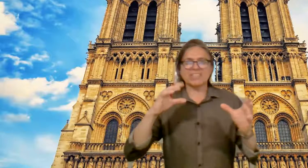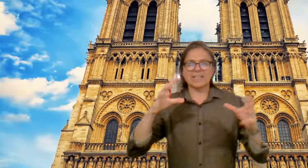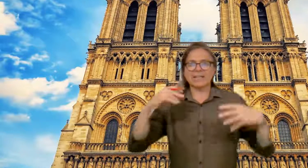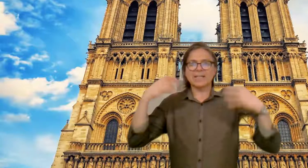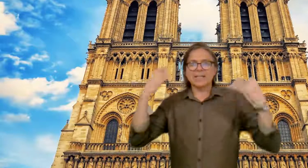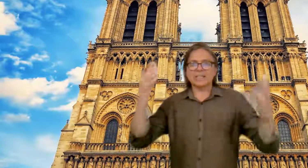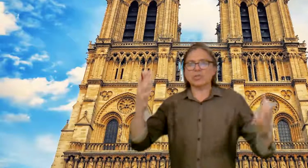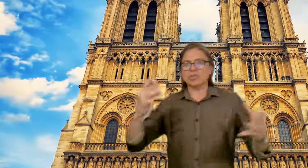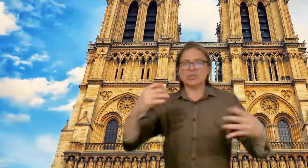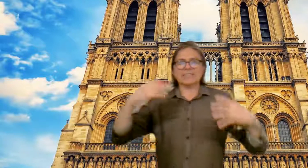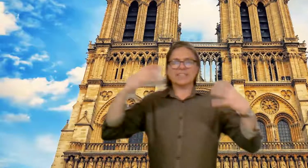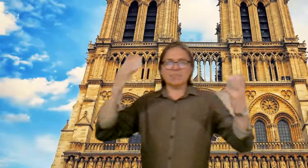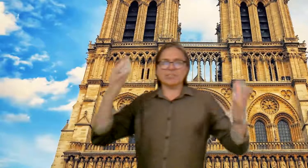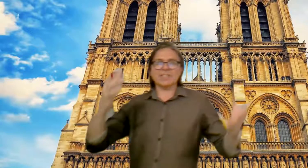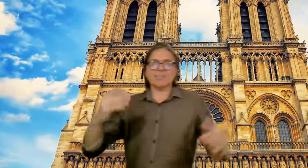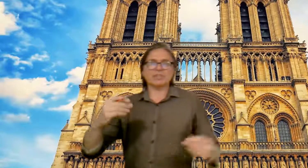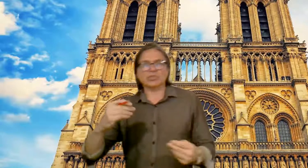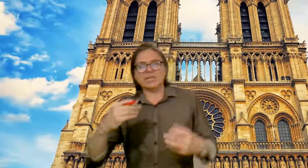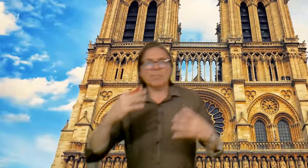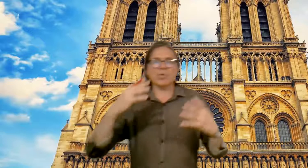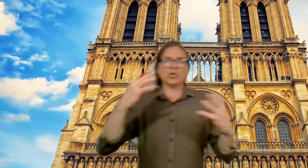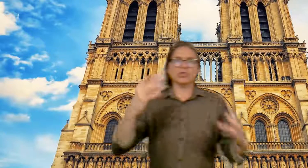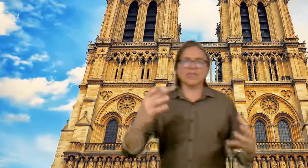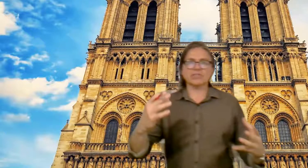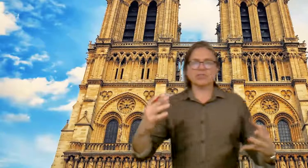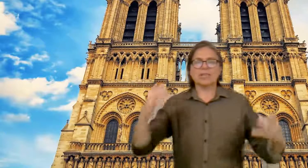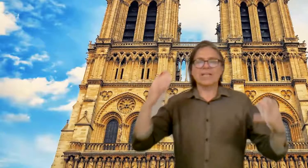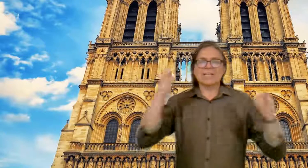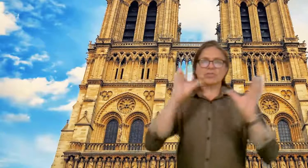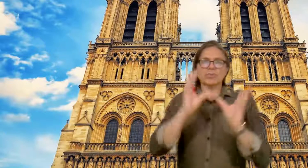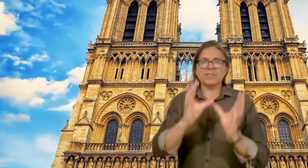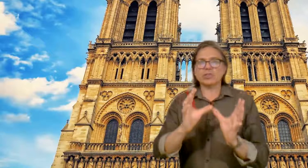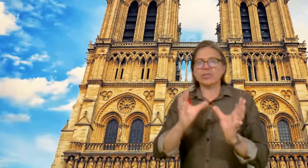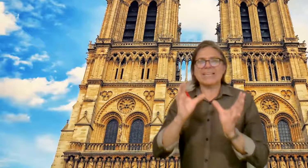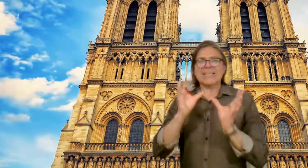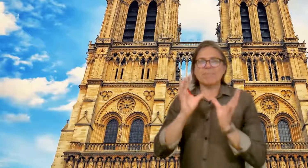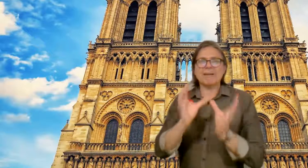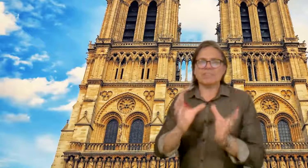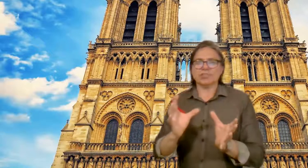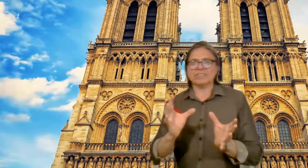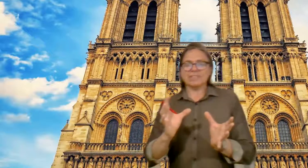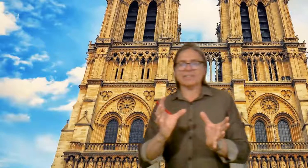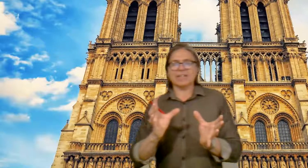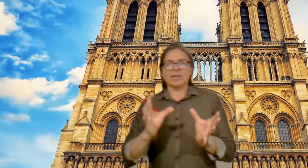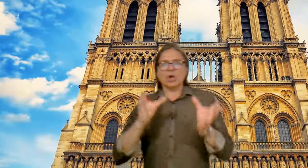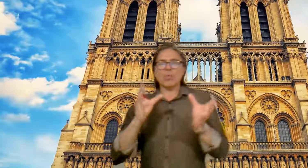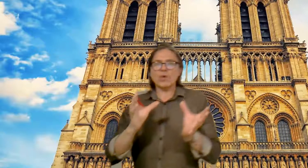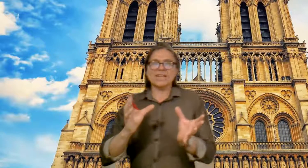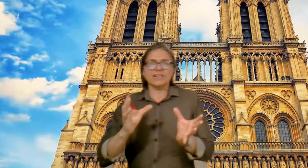charlar de todas nuestras elipses de espacio-tiempo, contexto y sobre todo el espacio existencial, cómo era la